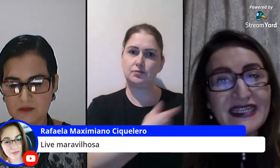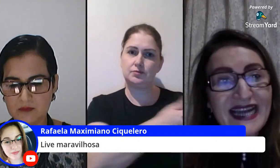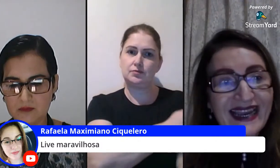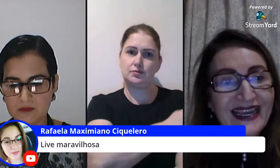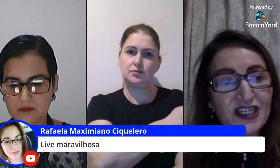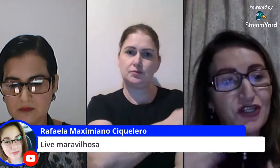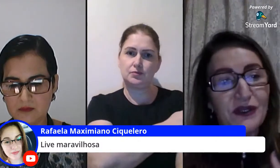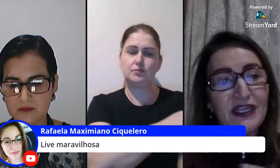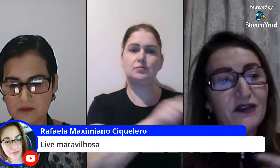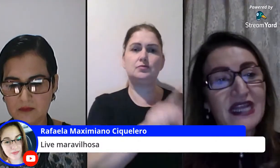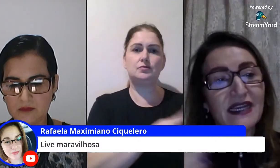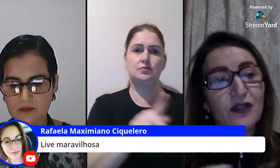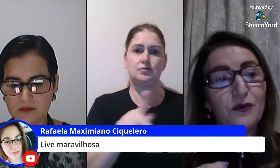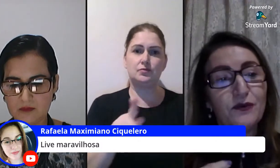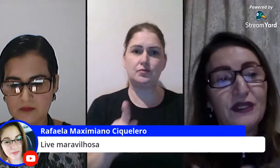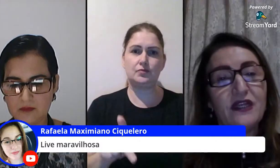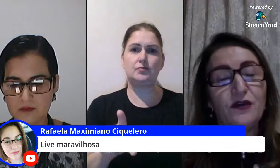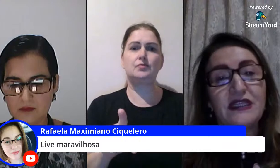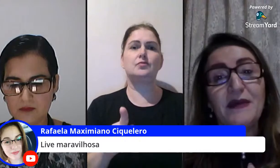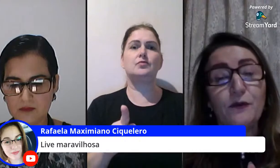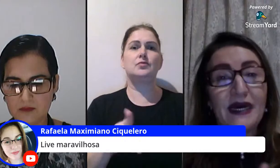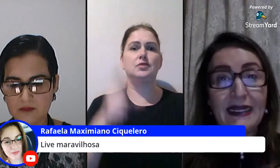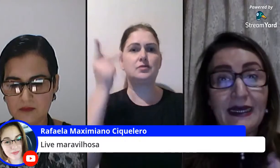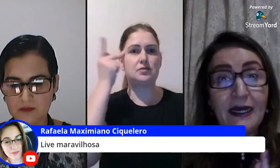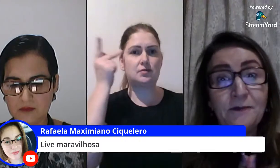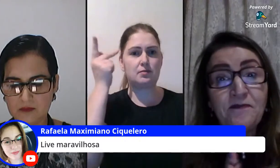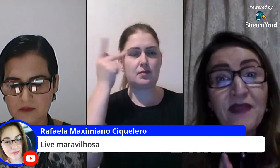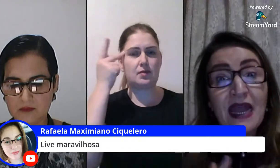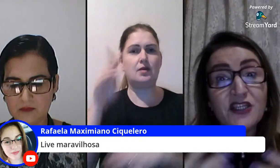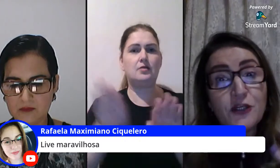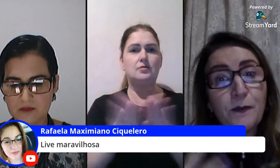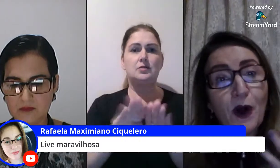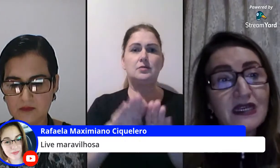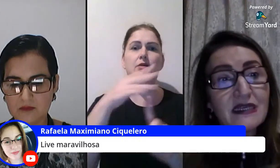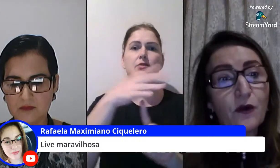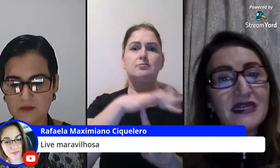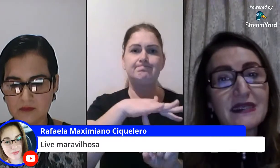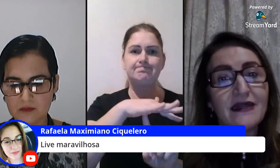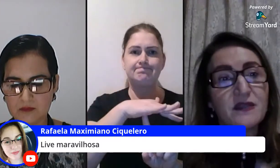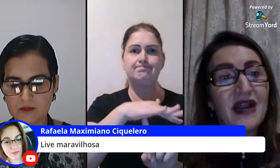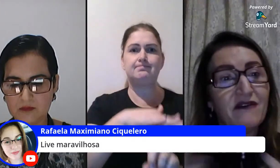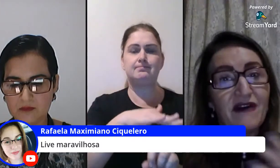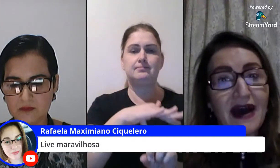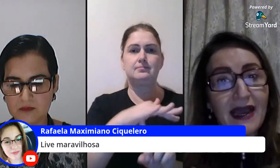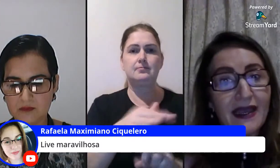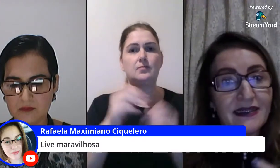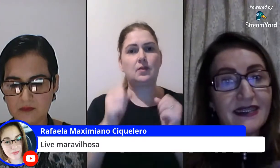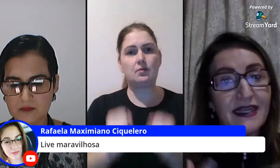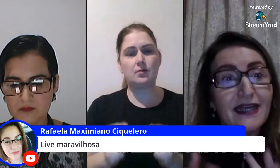professores da rede de Ourinhos daqui do interior também do Paraná a gente possa começar a desbravar esse